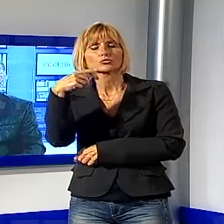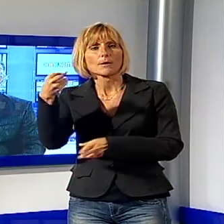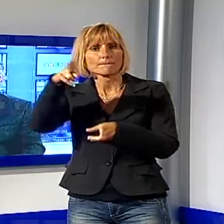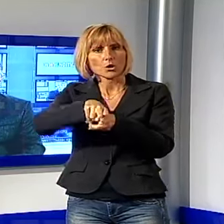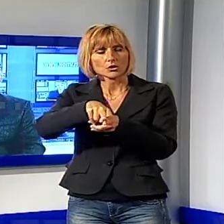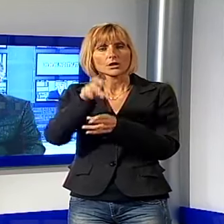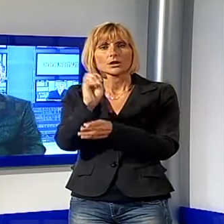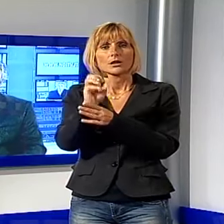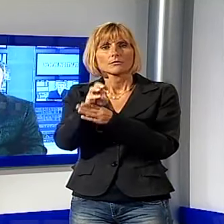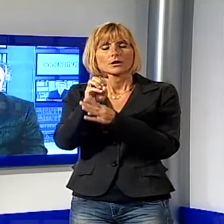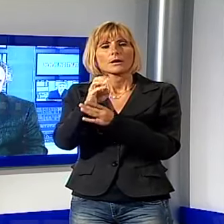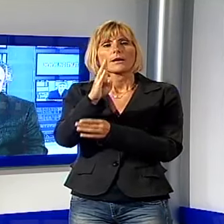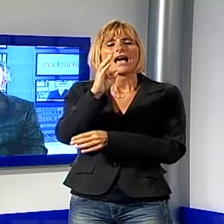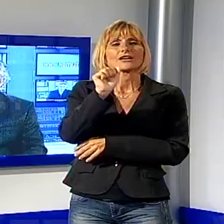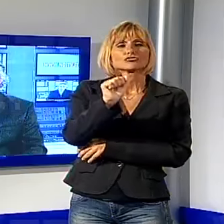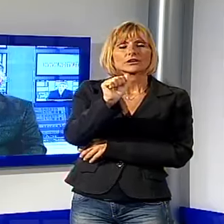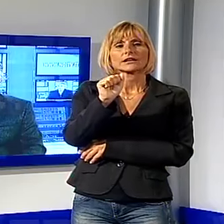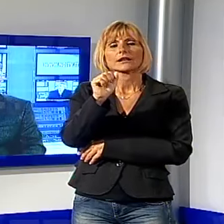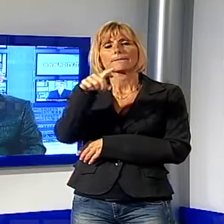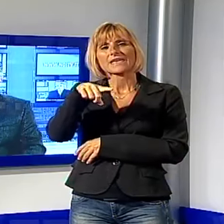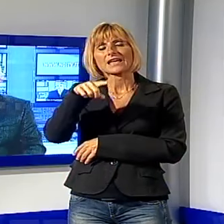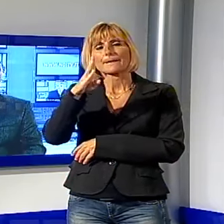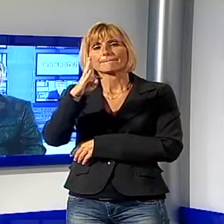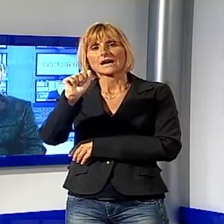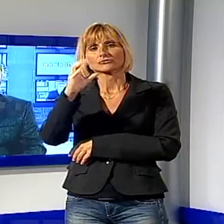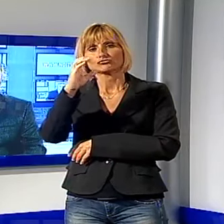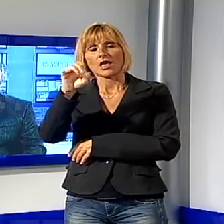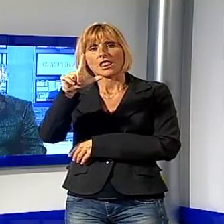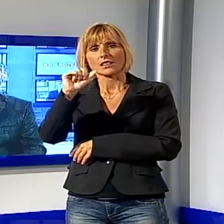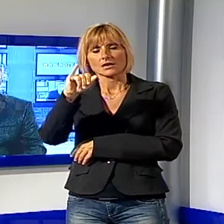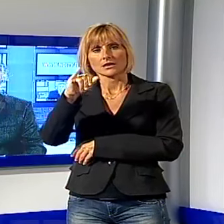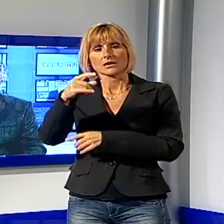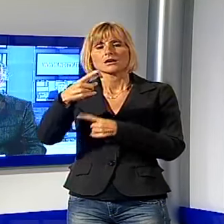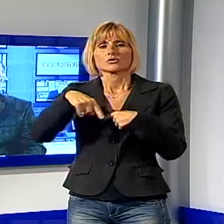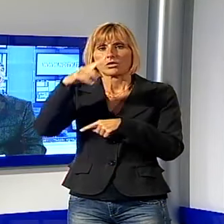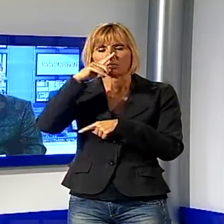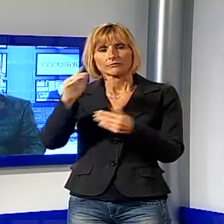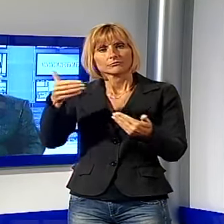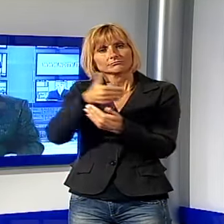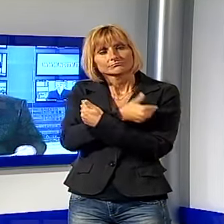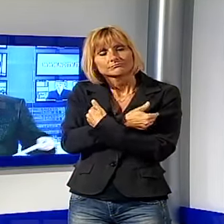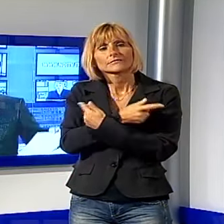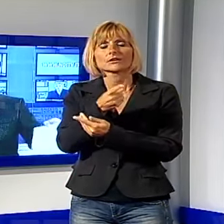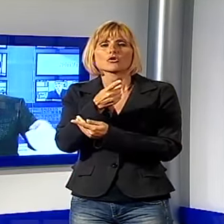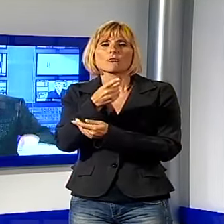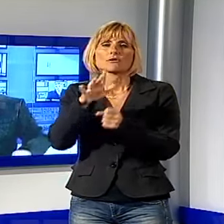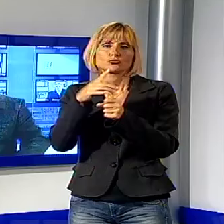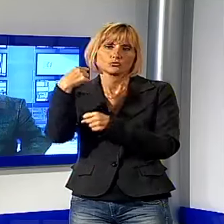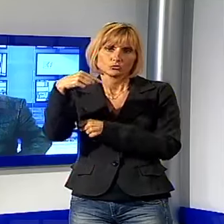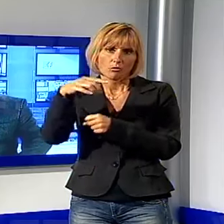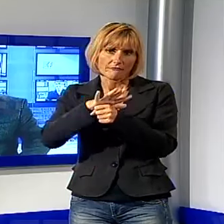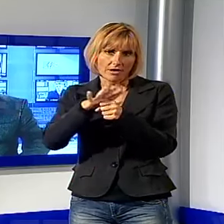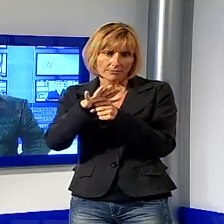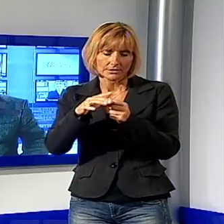professoressa Piera Angelini Baccelli, la redazione del TG Noi si stringe attorno a Stefano Baccelli e a tutta la sua famiglia.